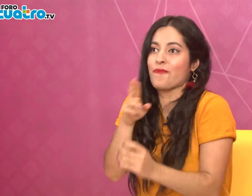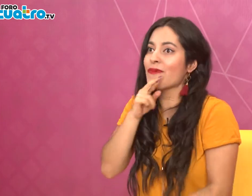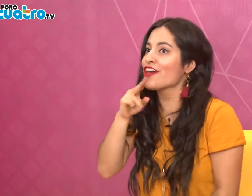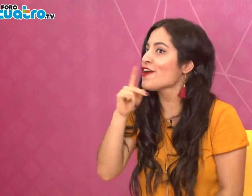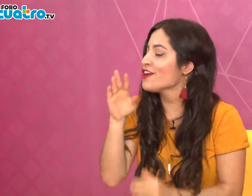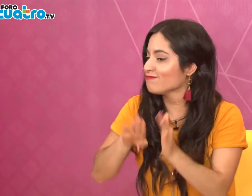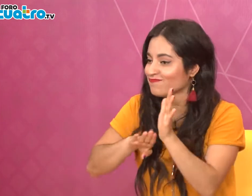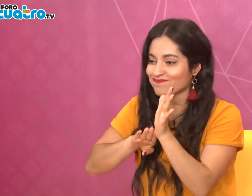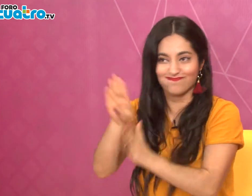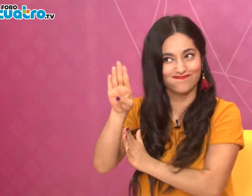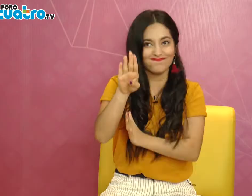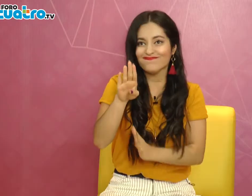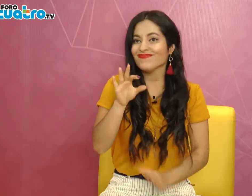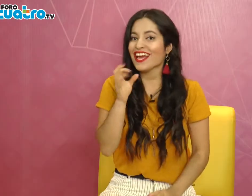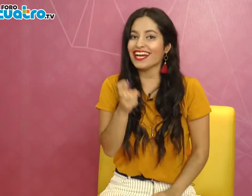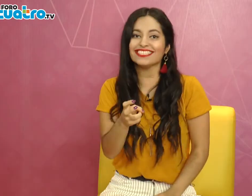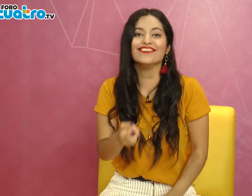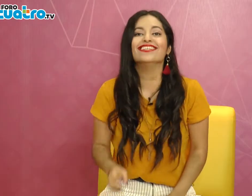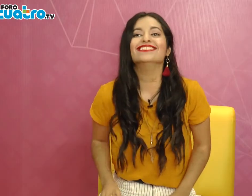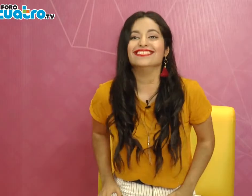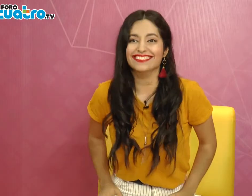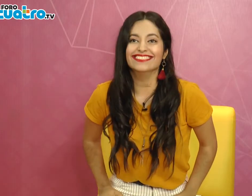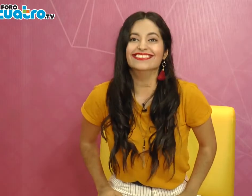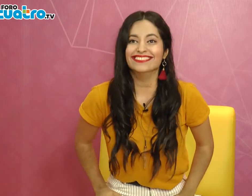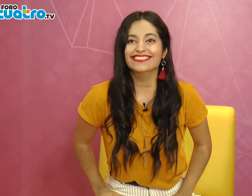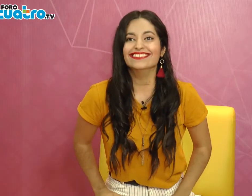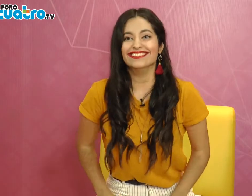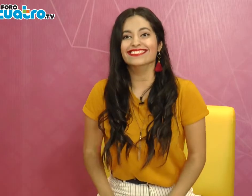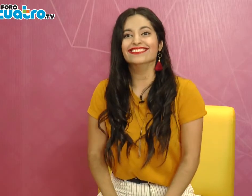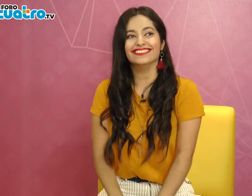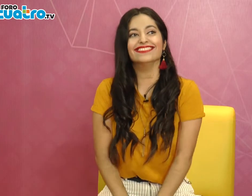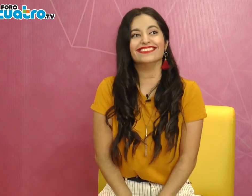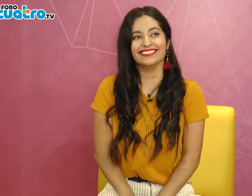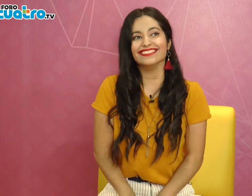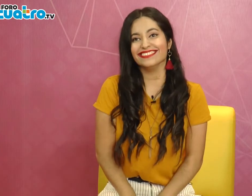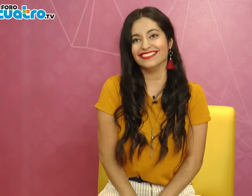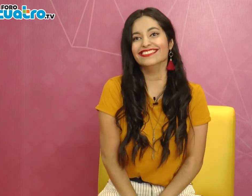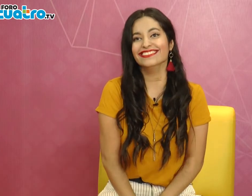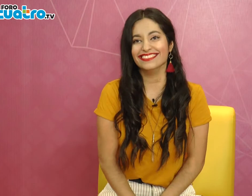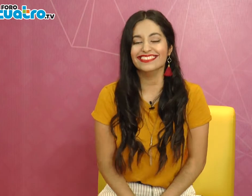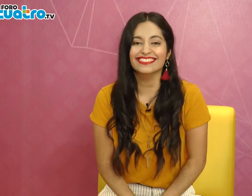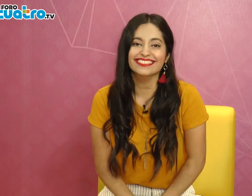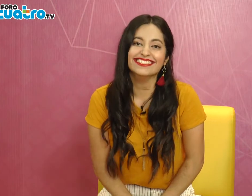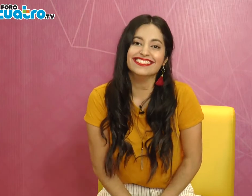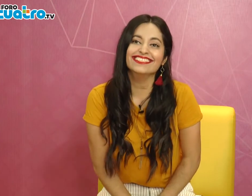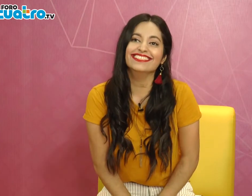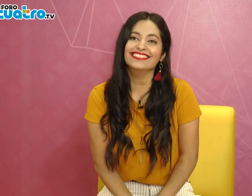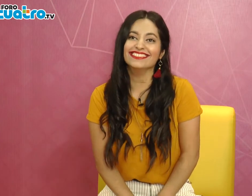para seguir conectando con más personas y yo veo éxito en todo esto y en todos mis proyectos.